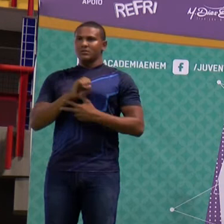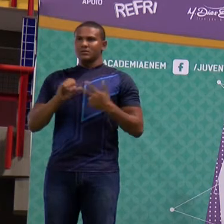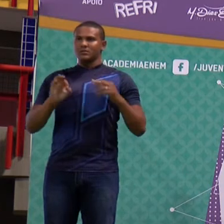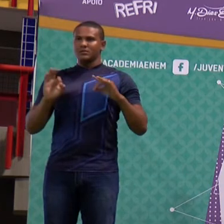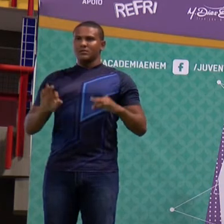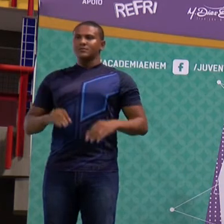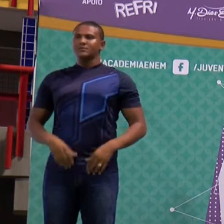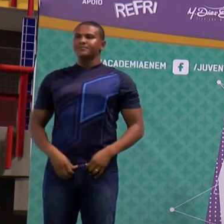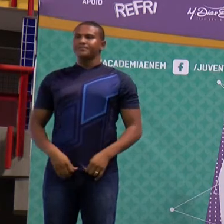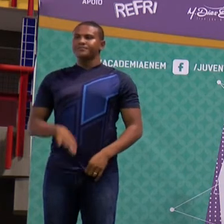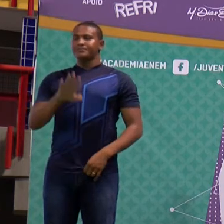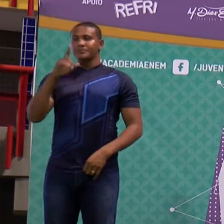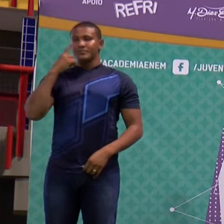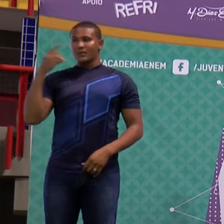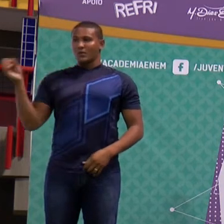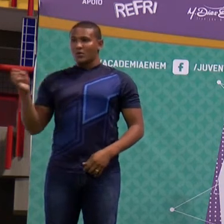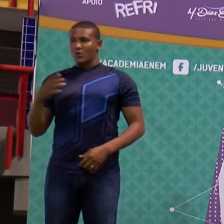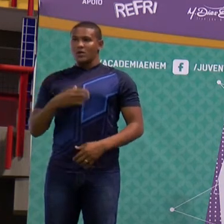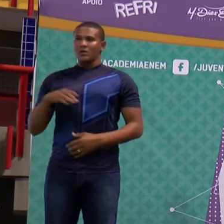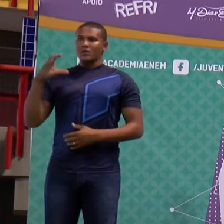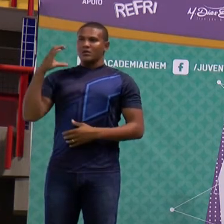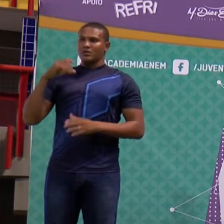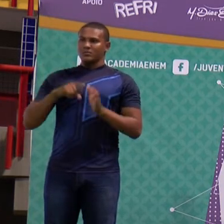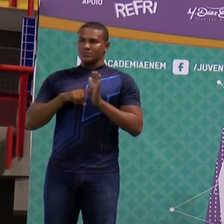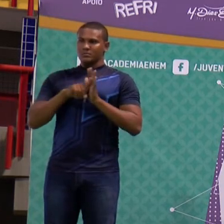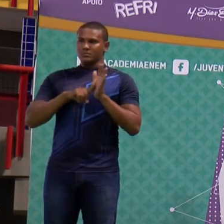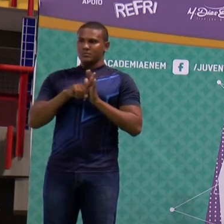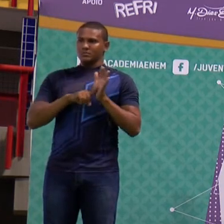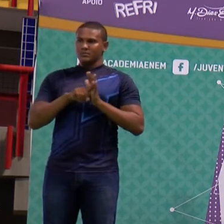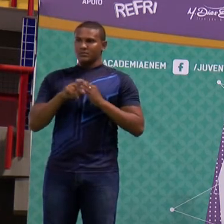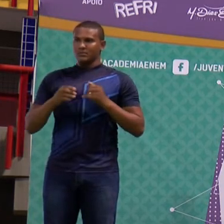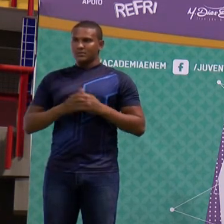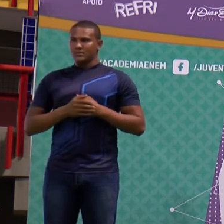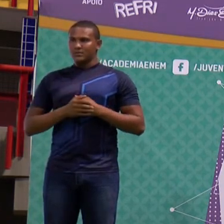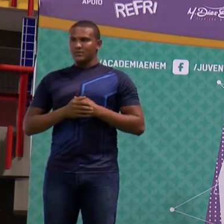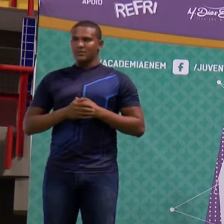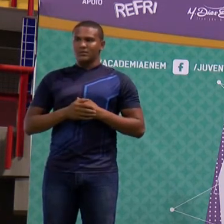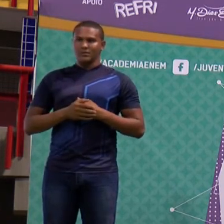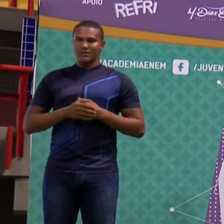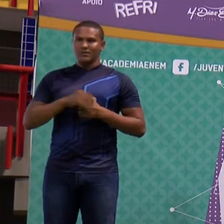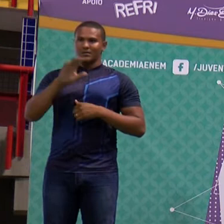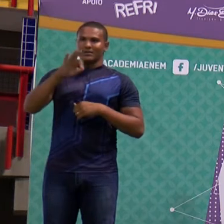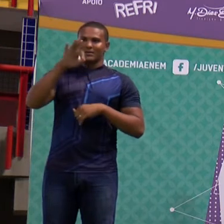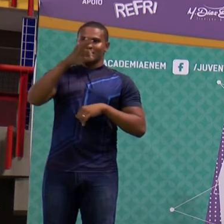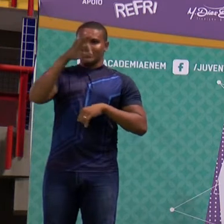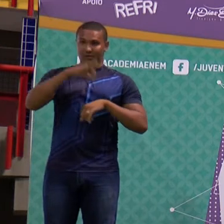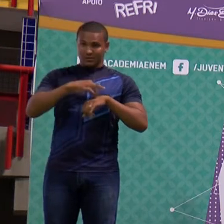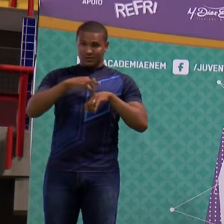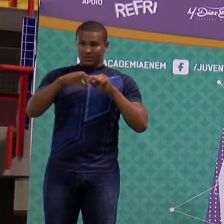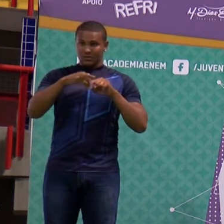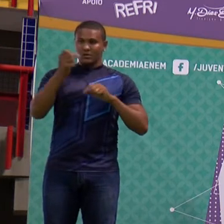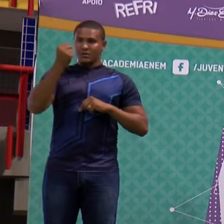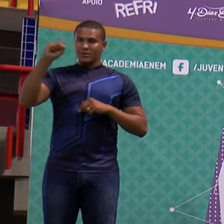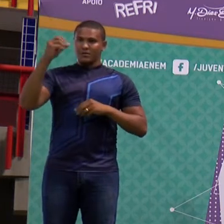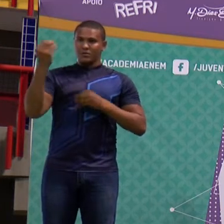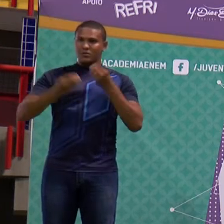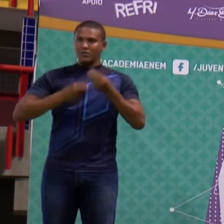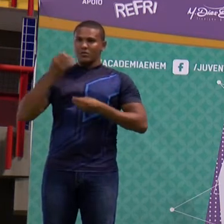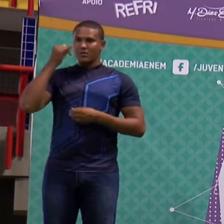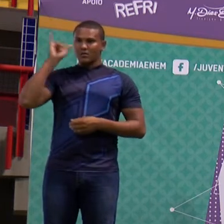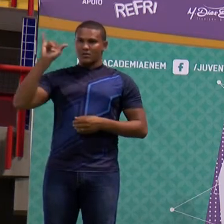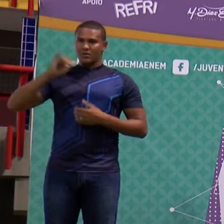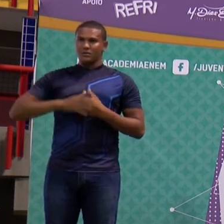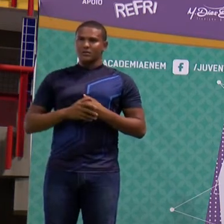Uma novidade dos cientistas no combate à dengue, com a ajuda do próprio mosquito transmissor. Para os